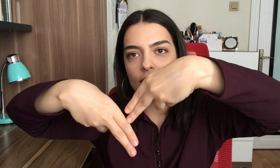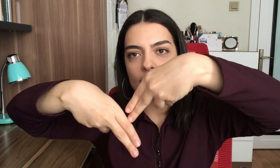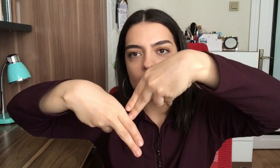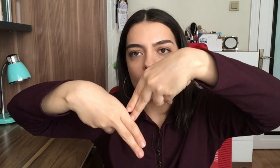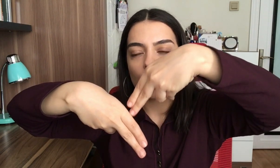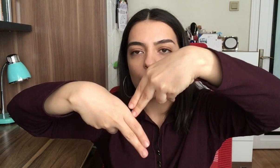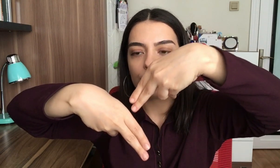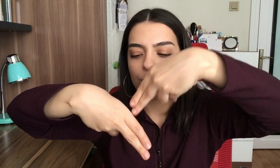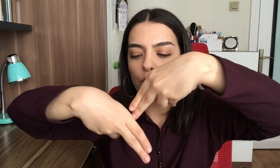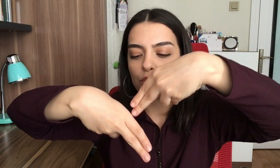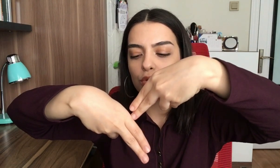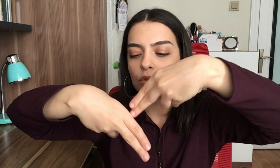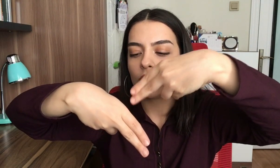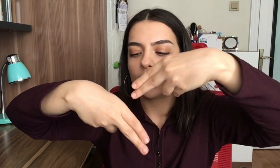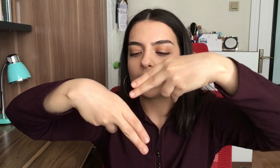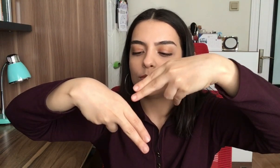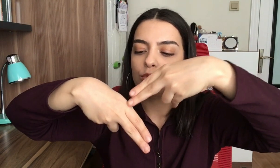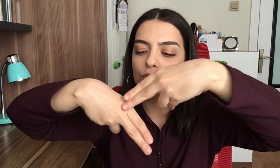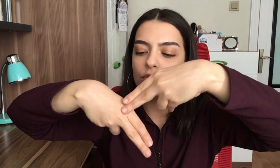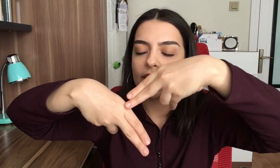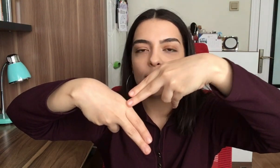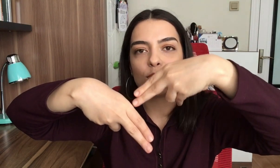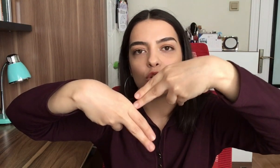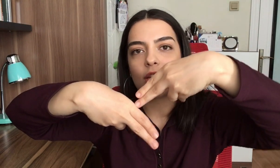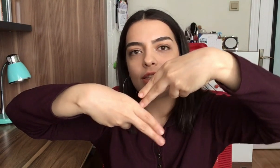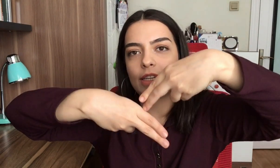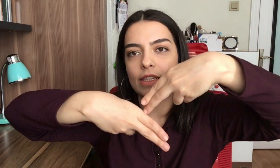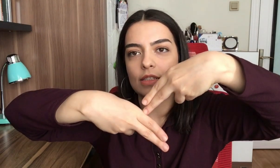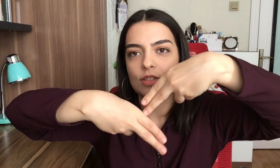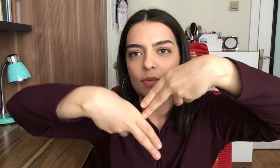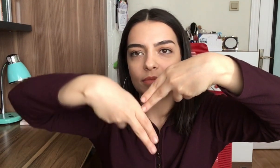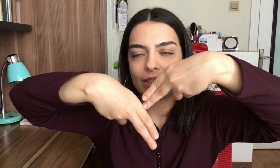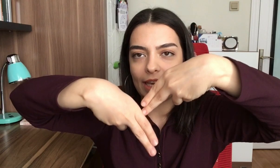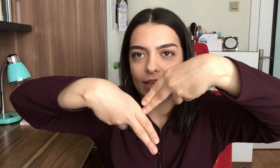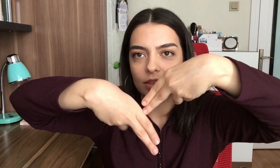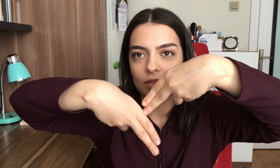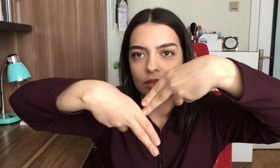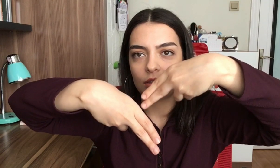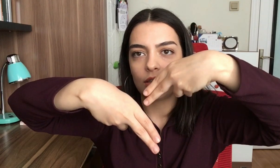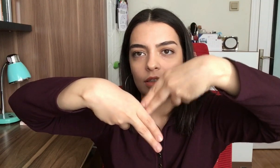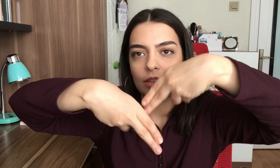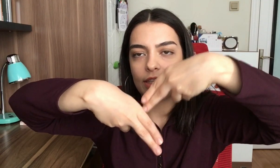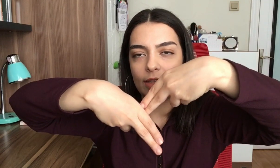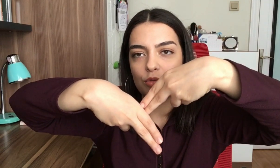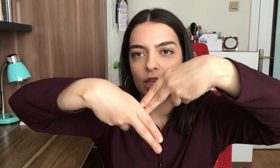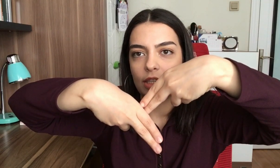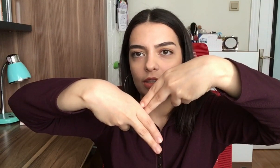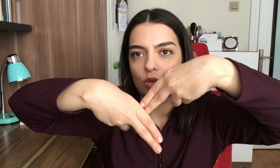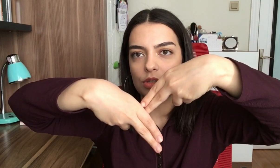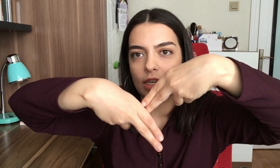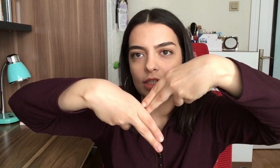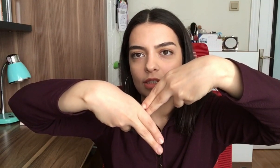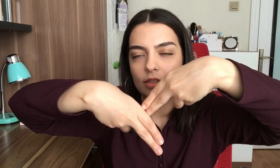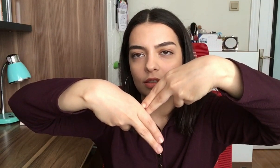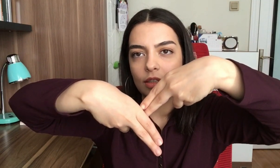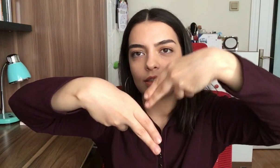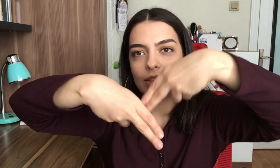ise onun bu kemiğimiz olan yere getireceğim. K K bu şekilde gösterilir. K